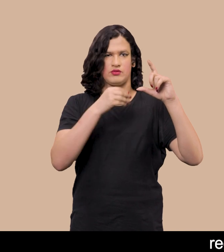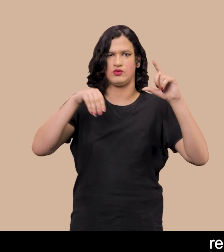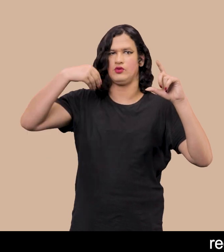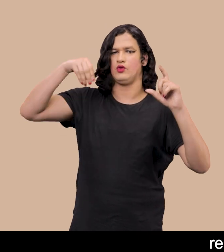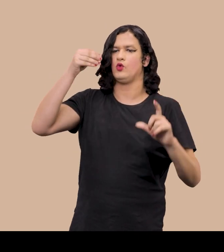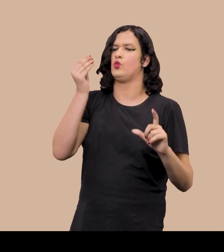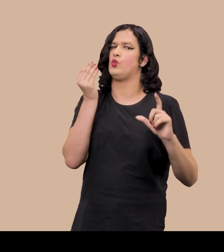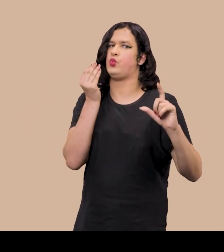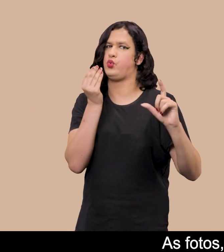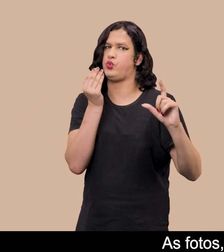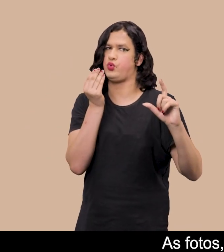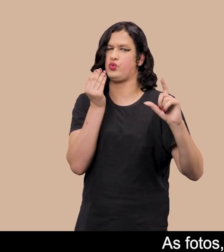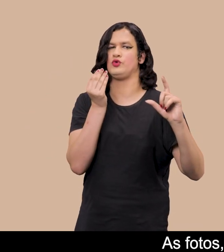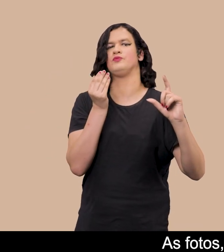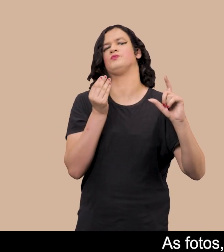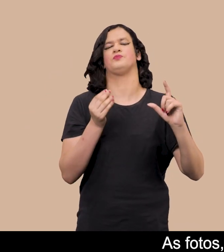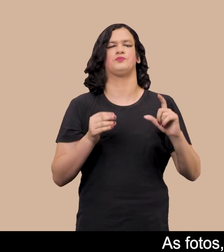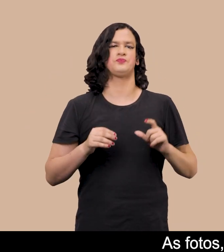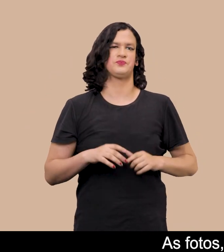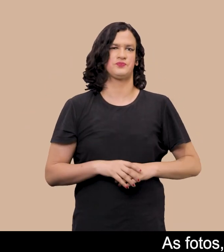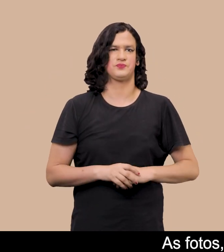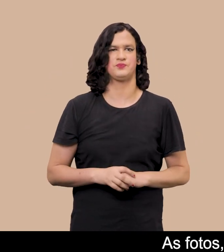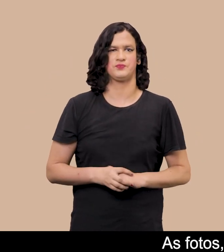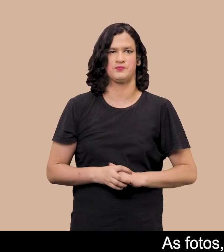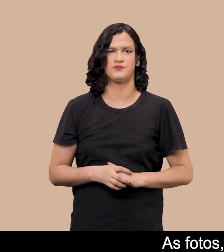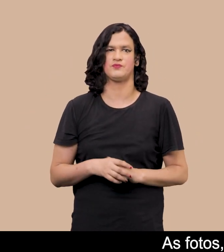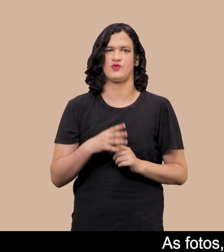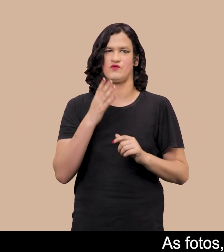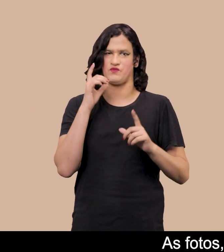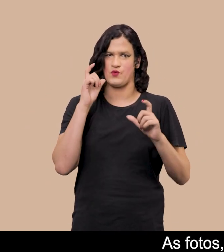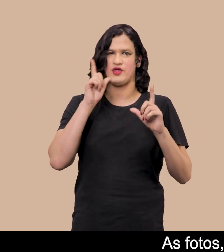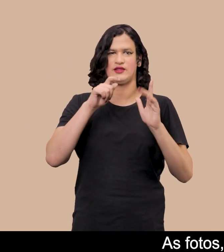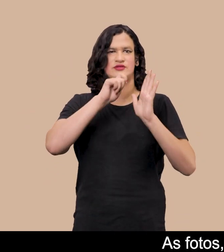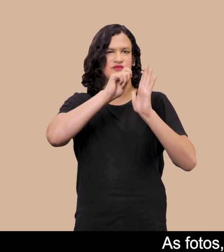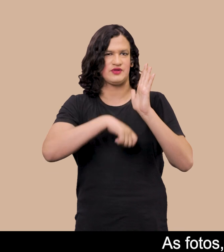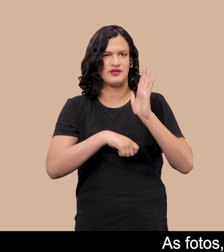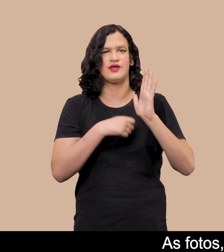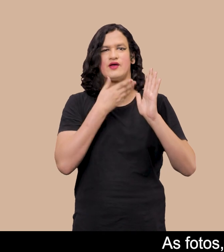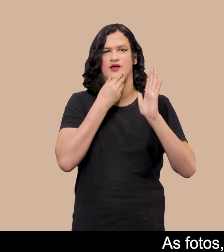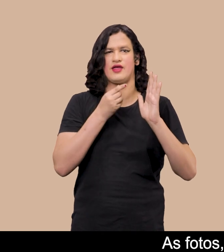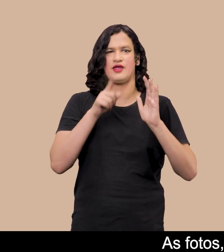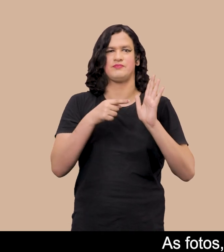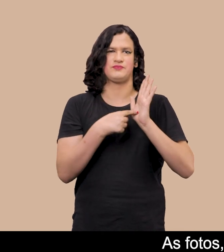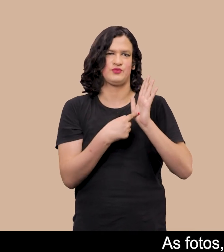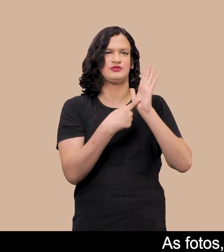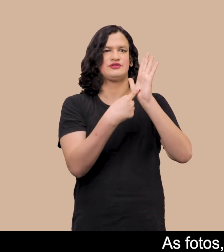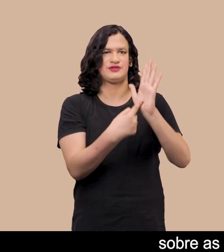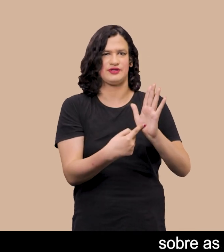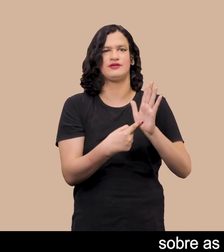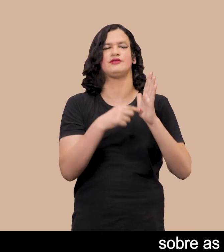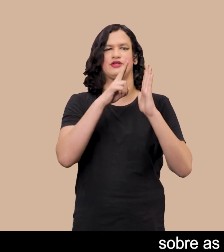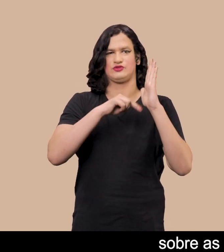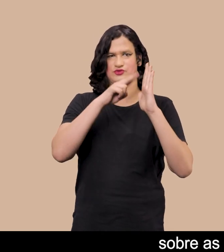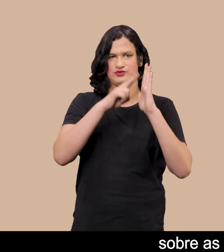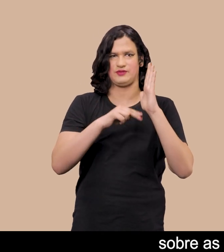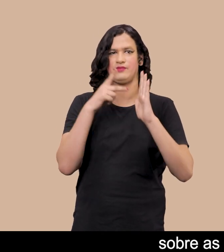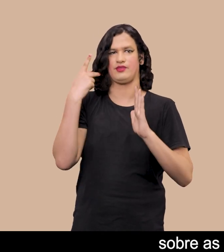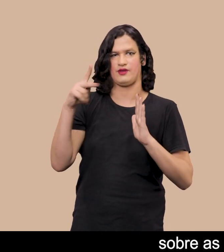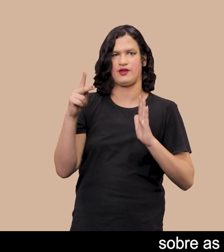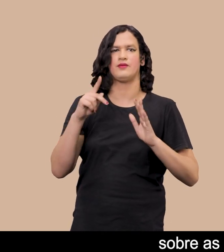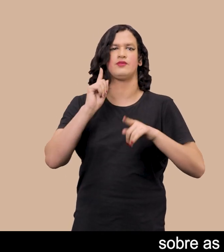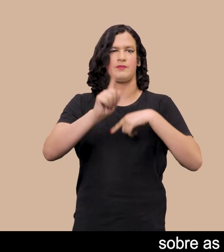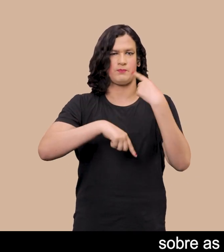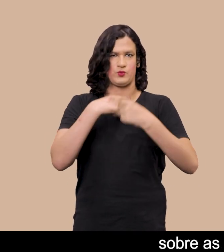Aos Nossos Filhos As fotos, assinadas pelos rapazes, servem de referência para suas pinturas Sobre as quais